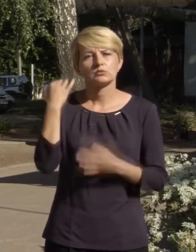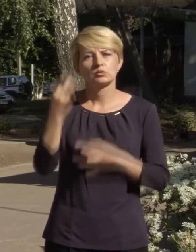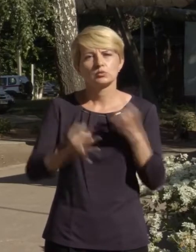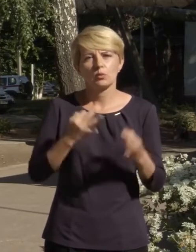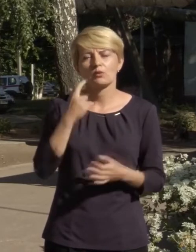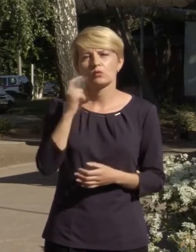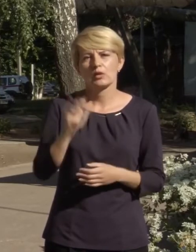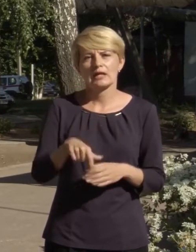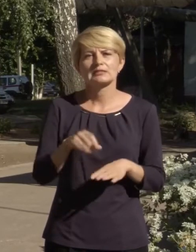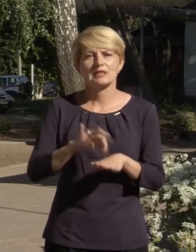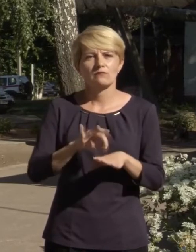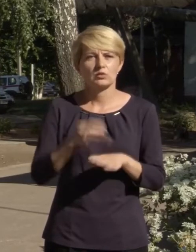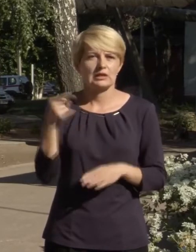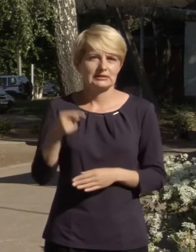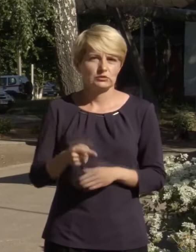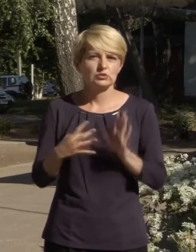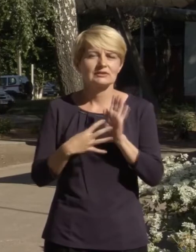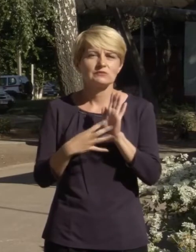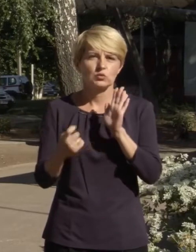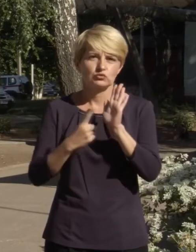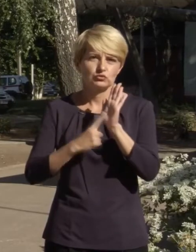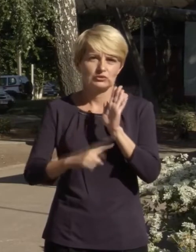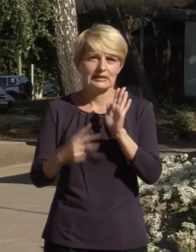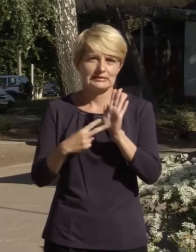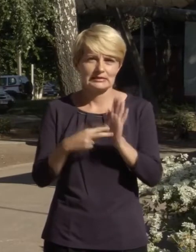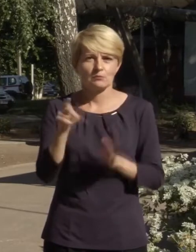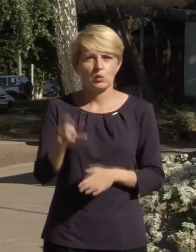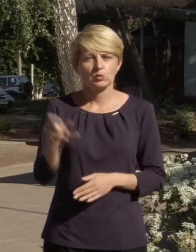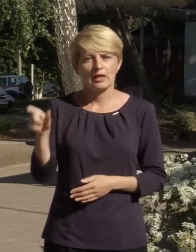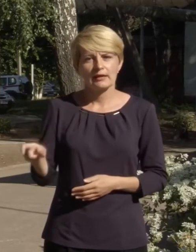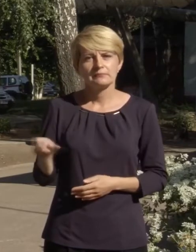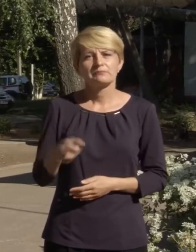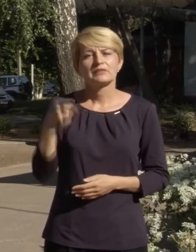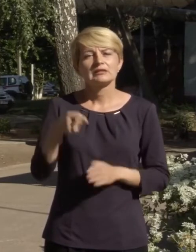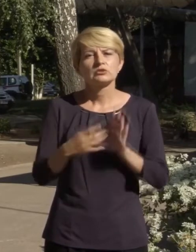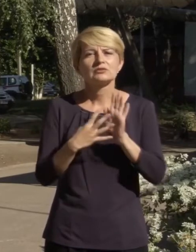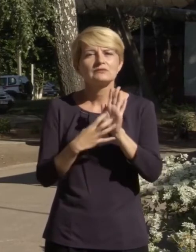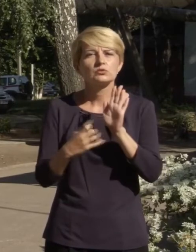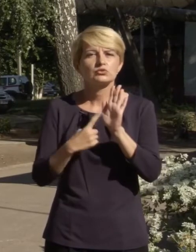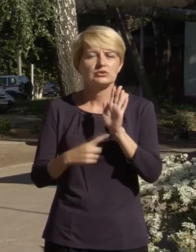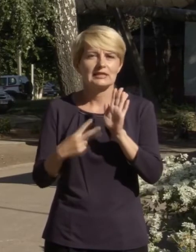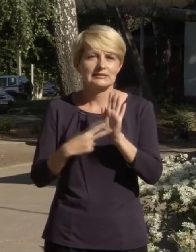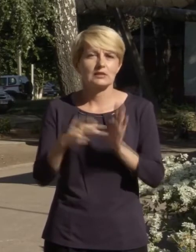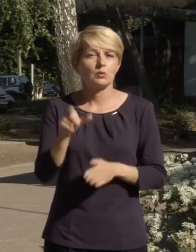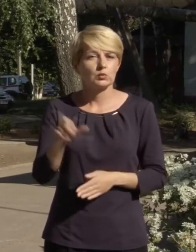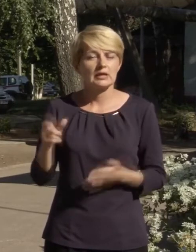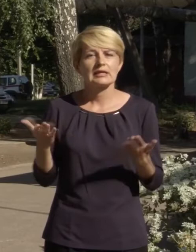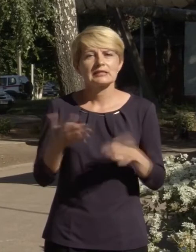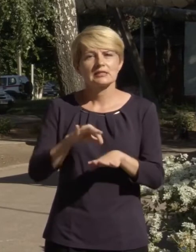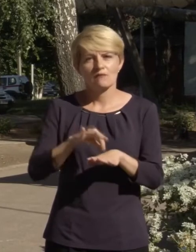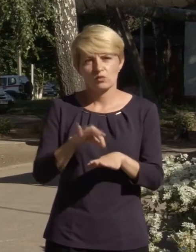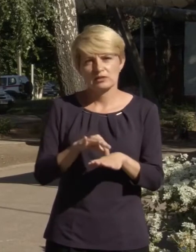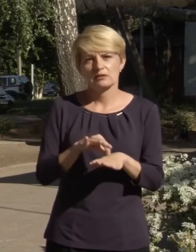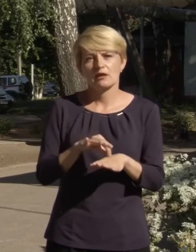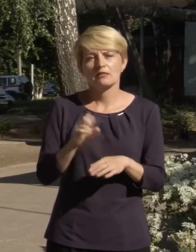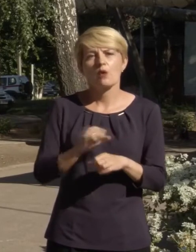добу в Україні захворіло 1 тисяча 967 людей. 1 тисяча 967 людей, які захворіли